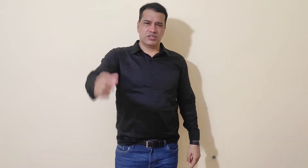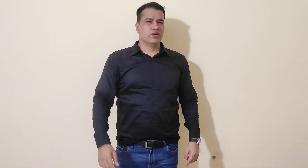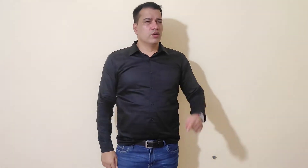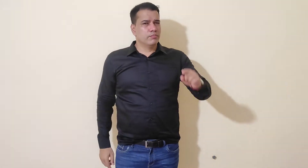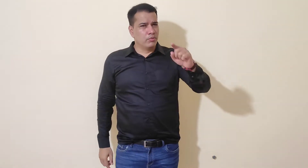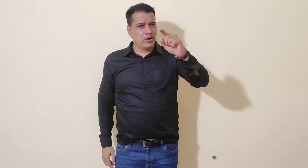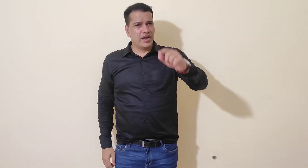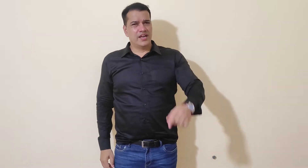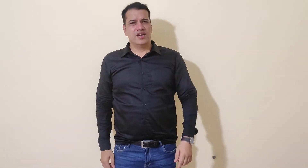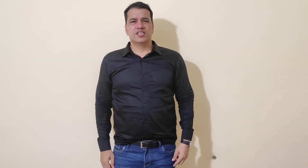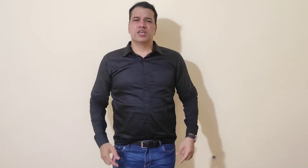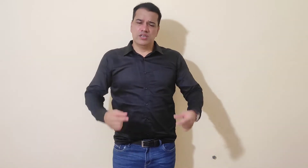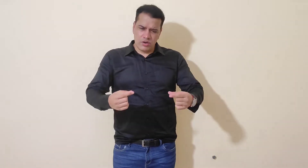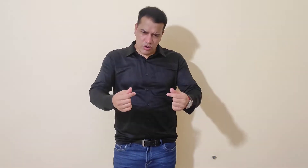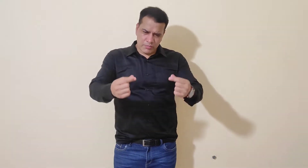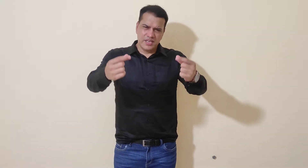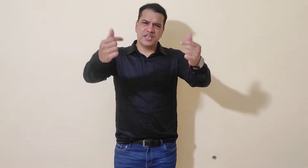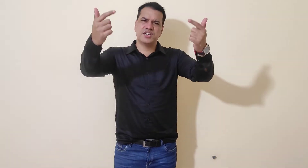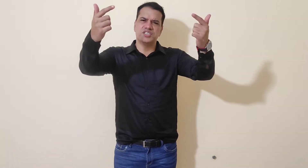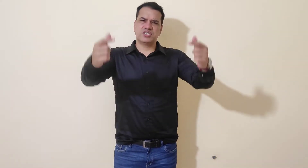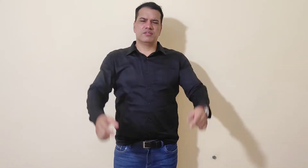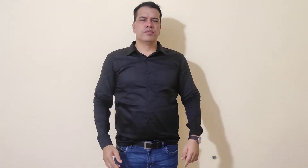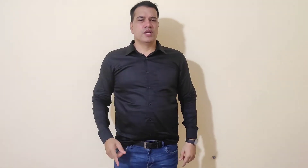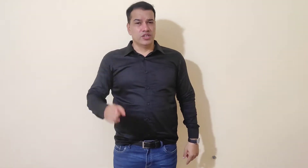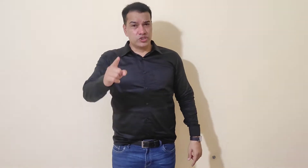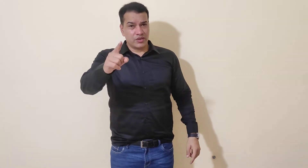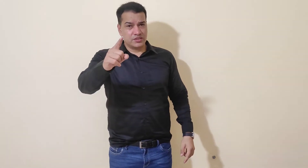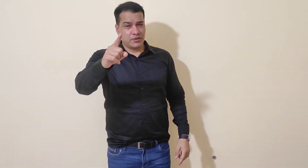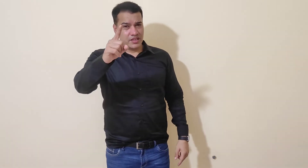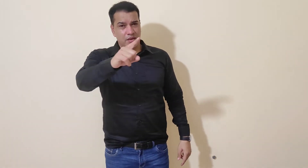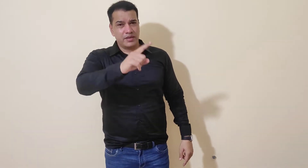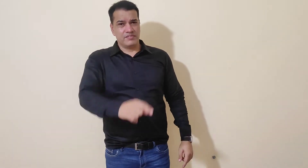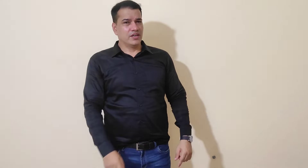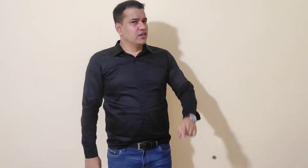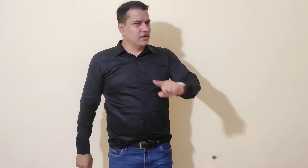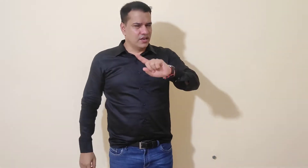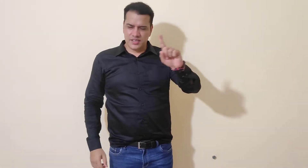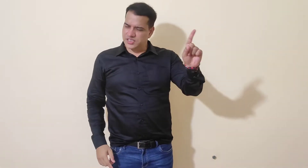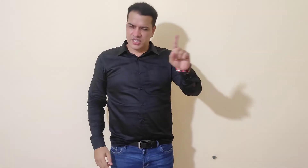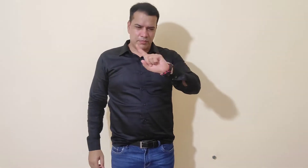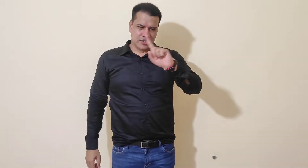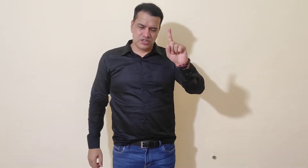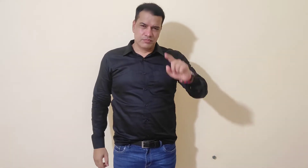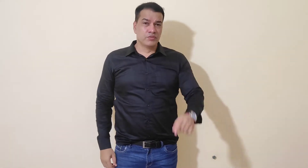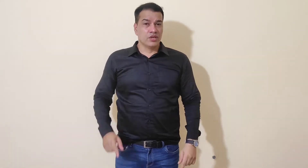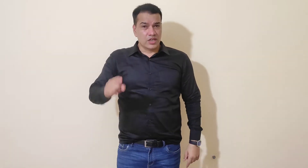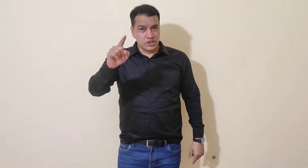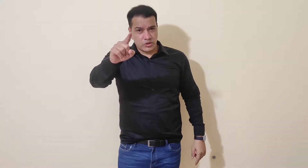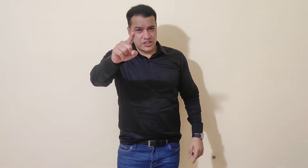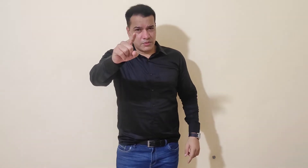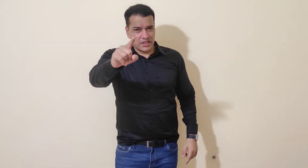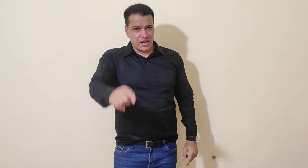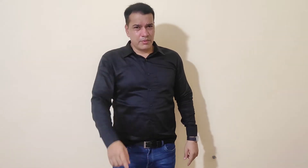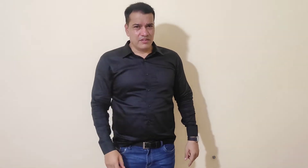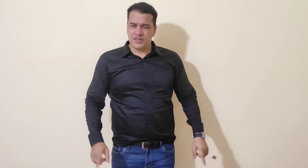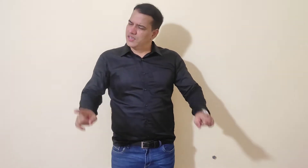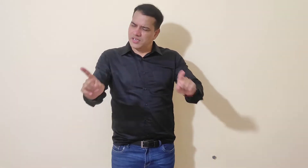बो गया है लाचारी और मनी की टेंशन, इंशोरेंस में इतना बेनिफिट ना दे सके पैंशन इंशोरेंस में इतना बेनिफिट